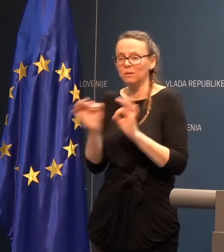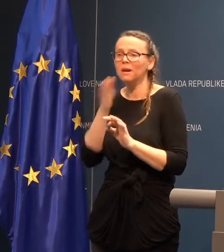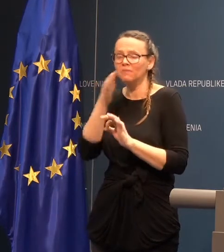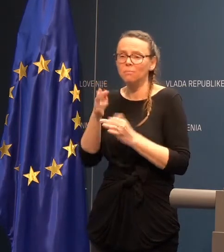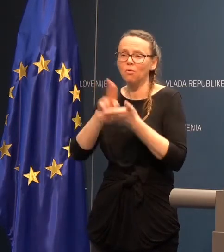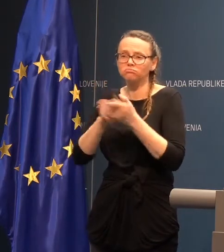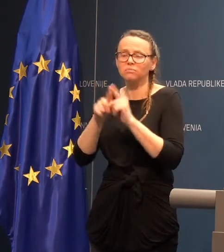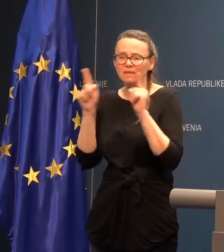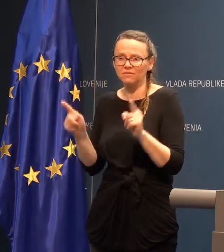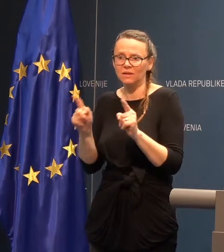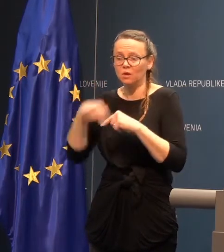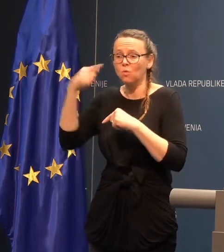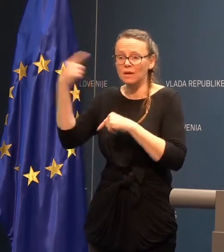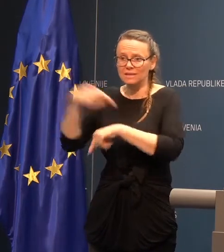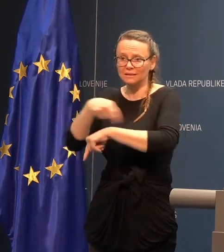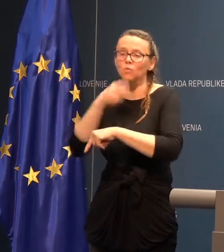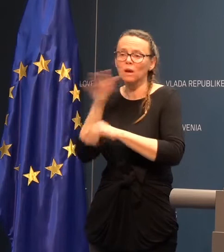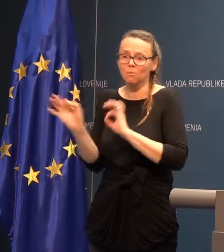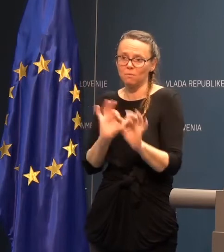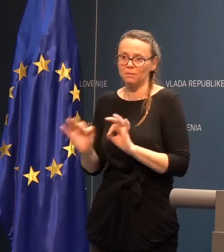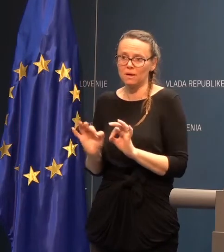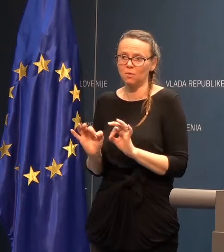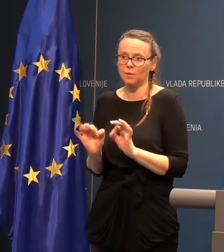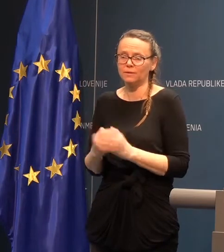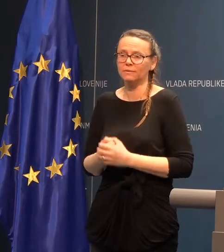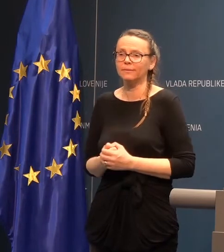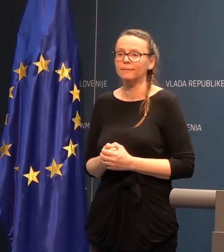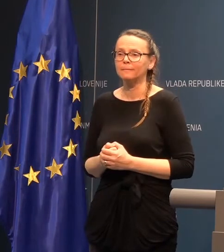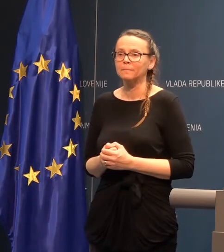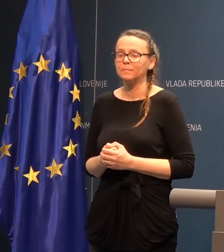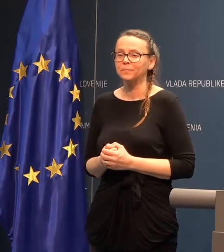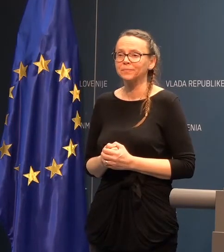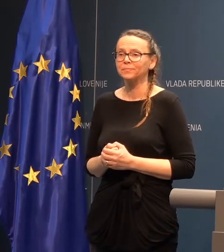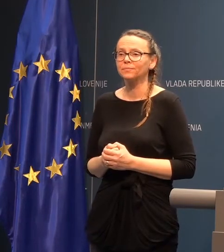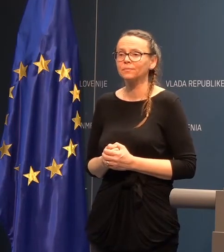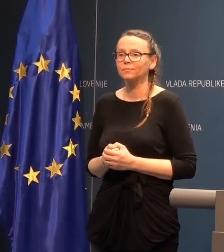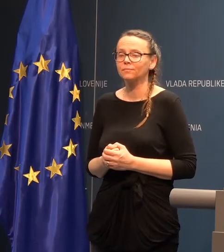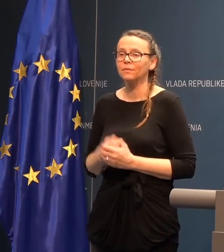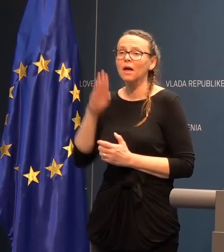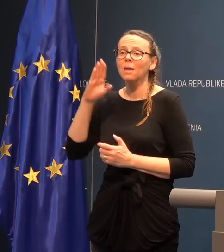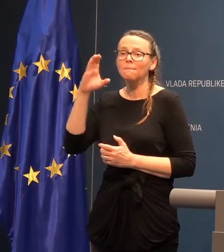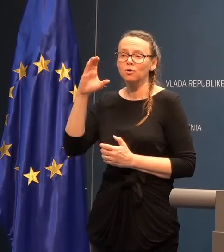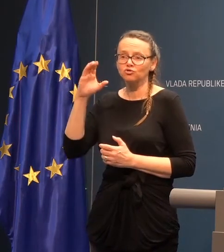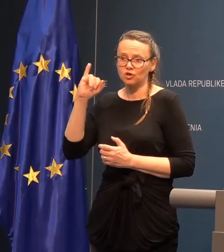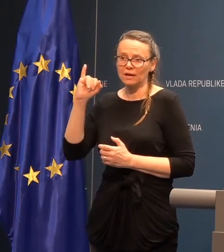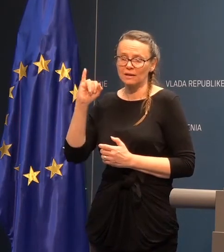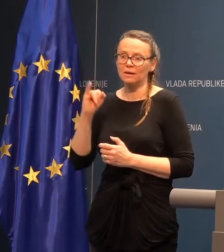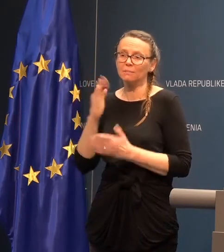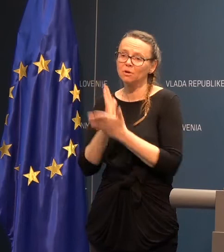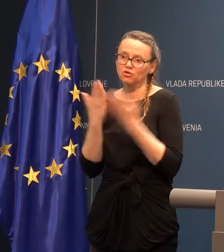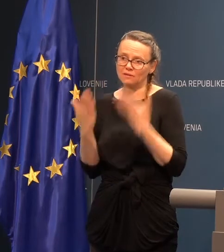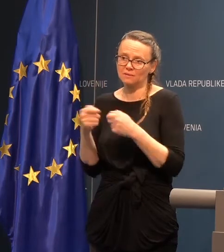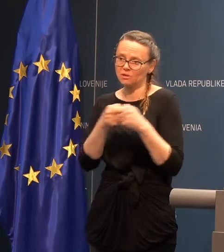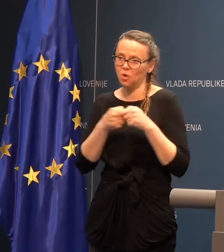naslednji turah bo sigurno pripravljen. Kaj se tiče očelja, smo pa mi danes že